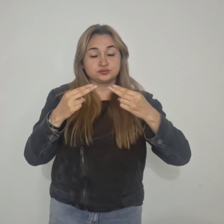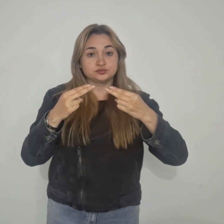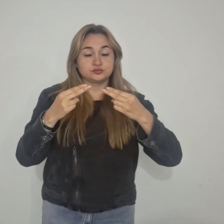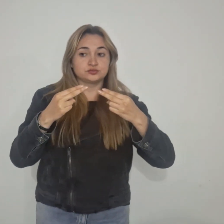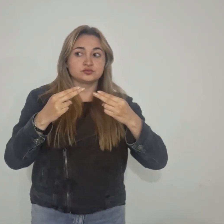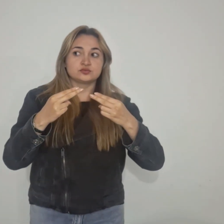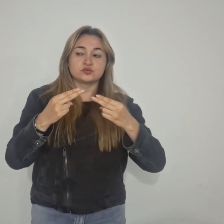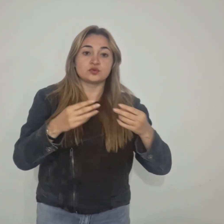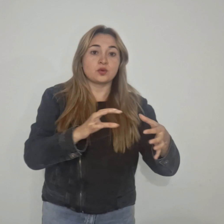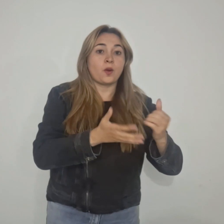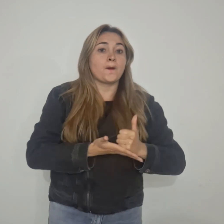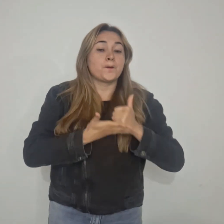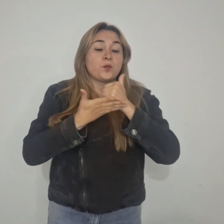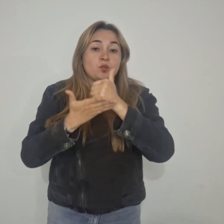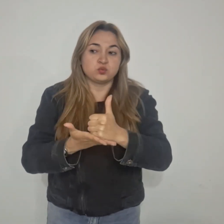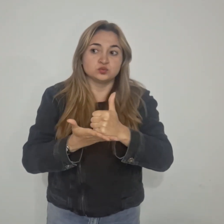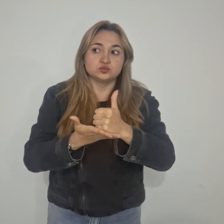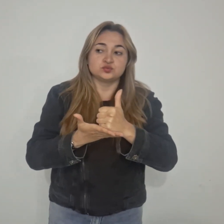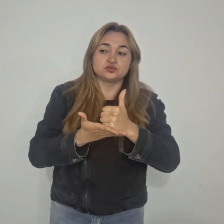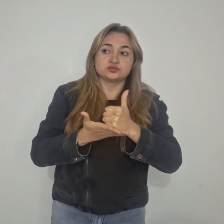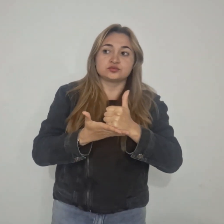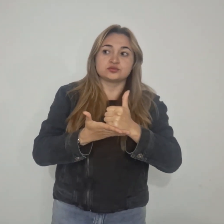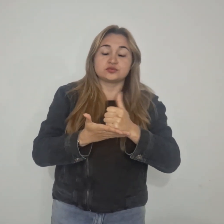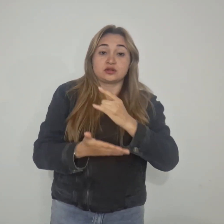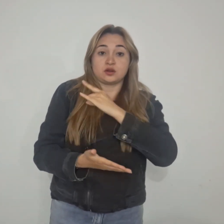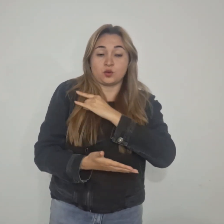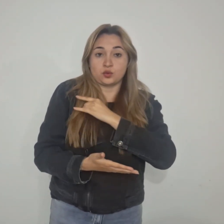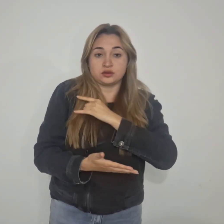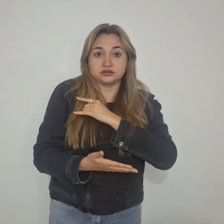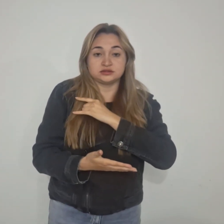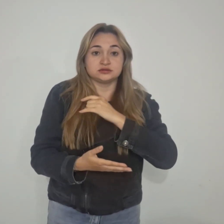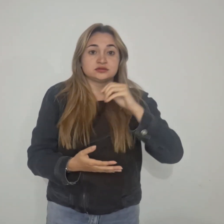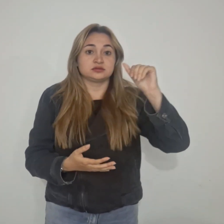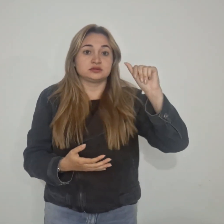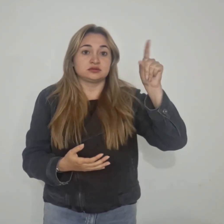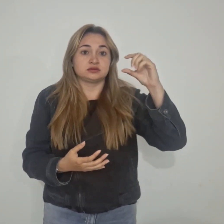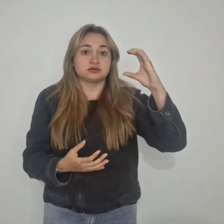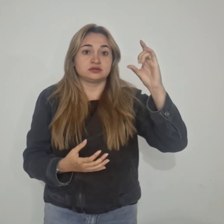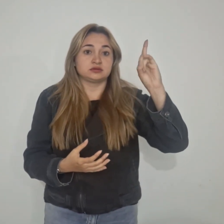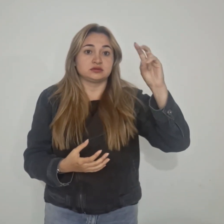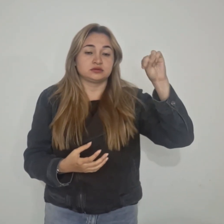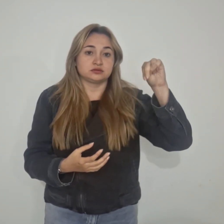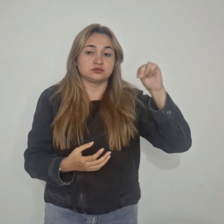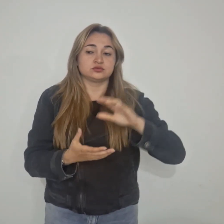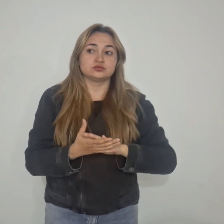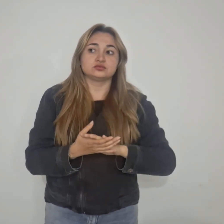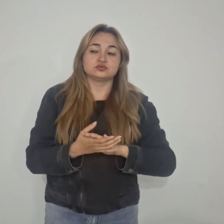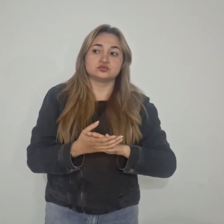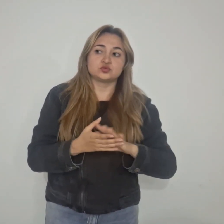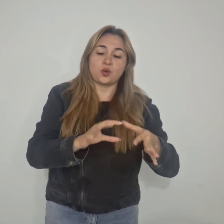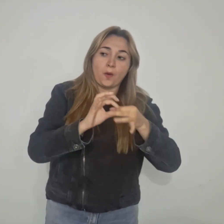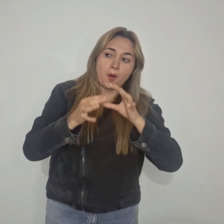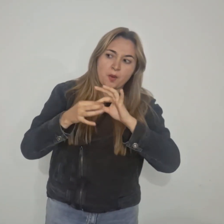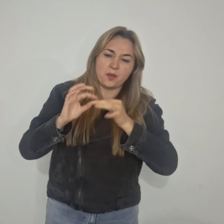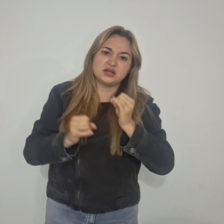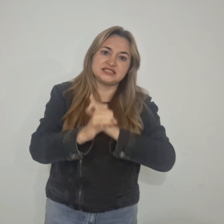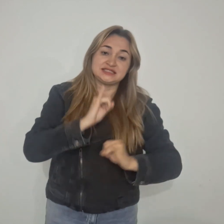colaboración con la Asociación Colombiana de Universidades, ASCUN, y la Red Colombiana para la Internacionalización de la